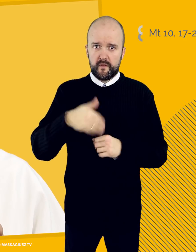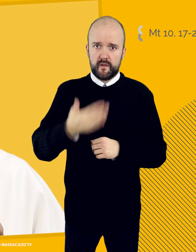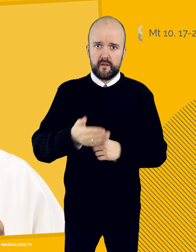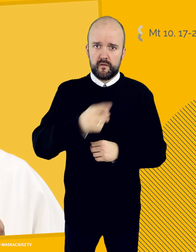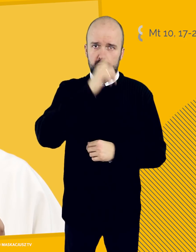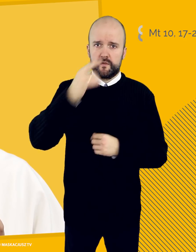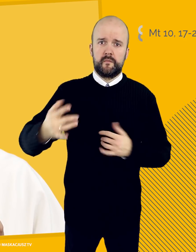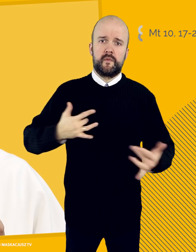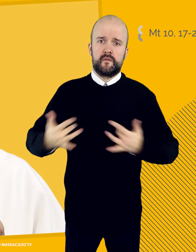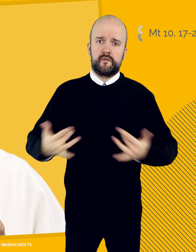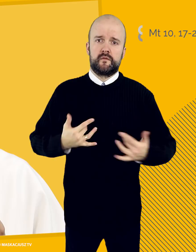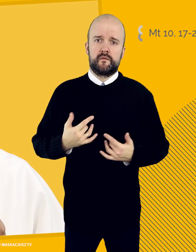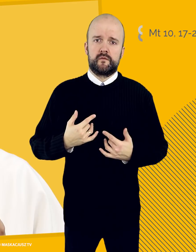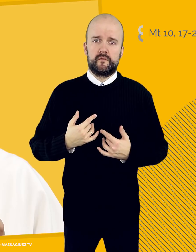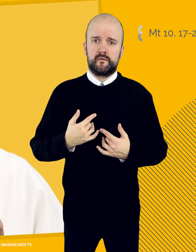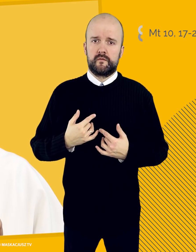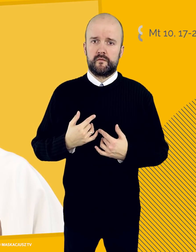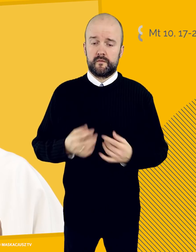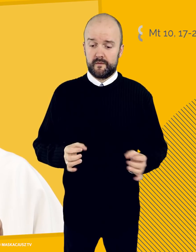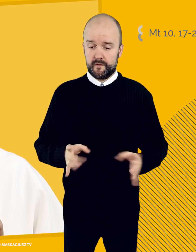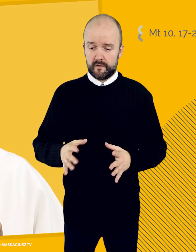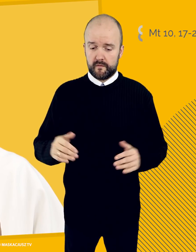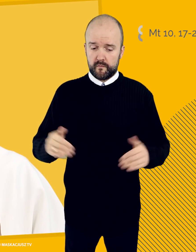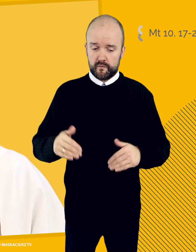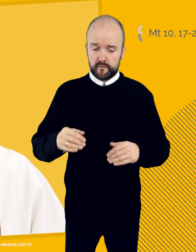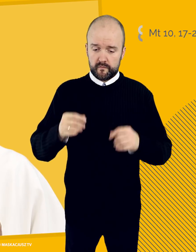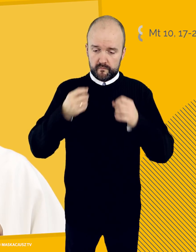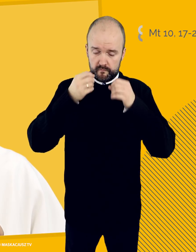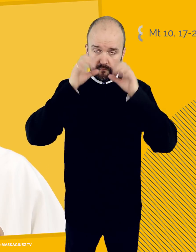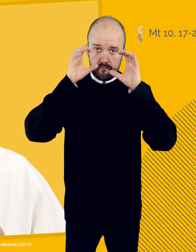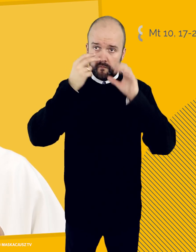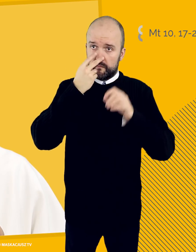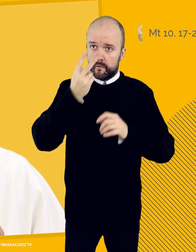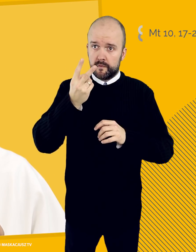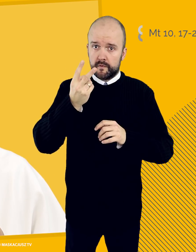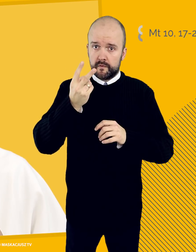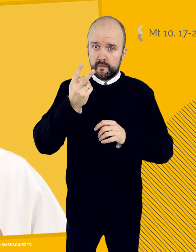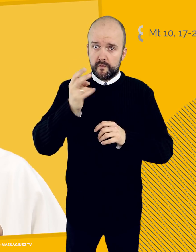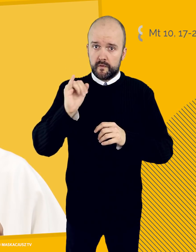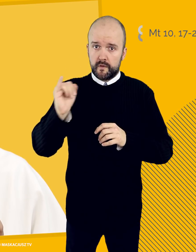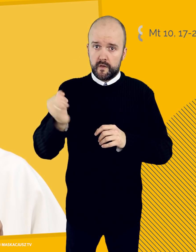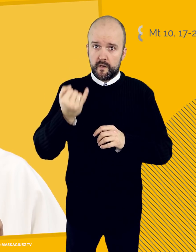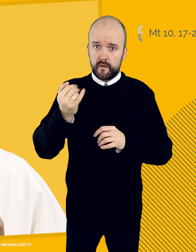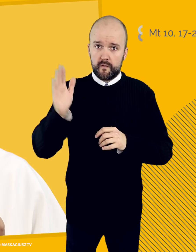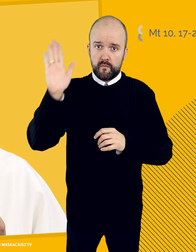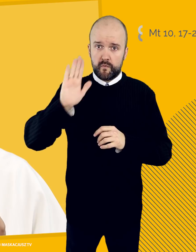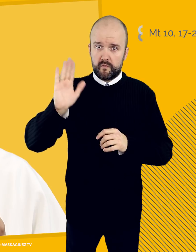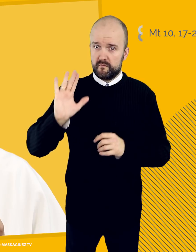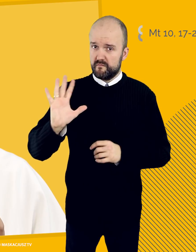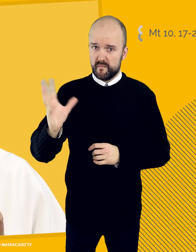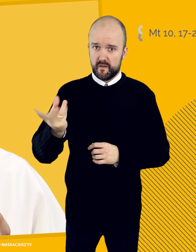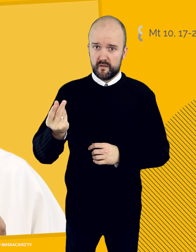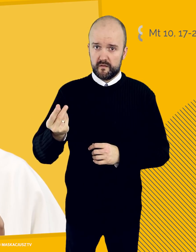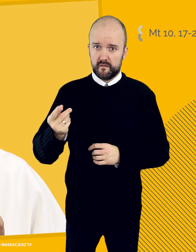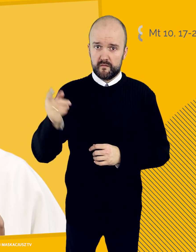podnieść wzrok i popatrzeć, jak piękny jest ten Bóg, który